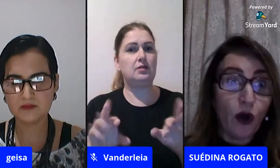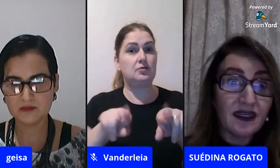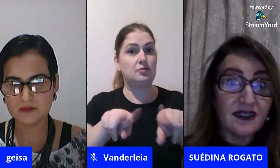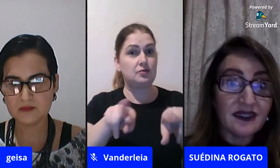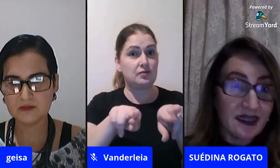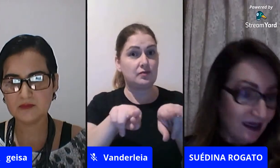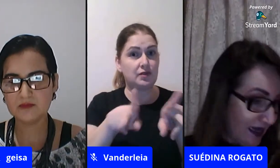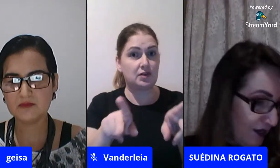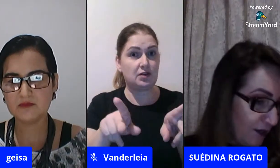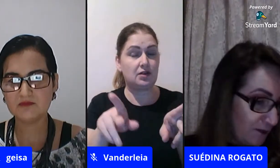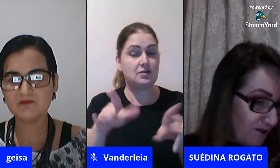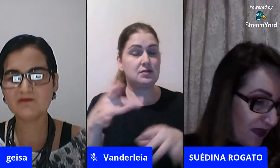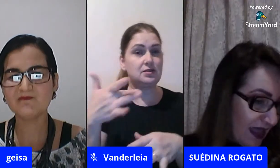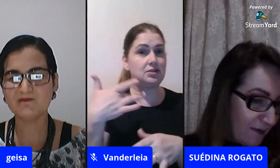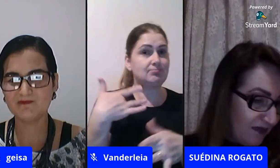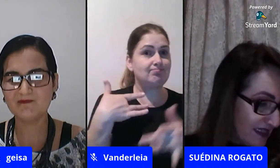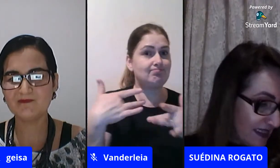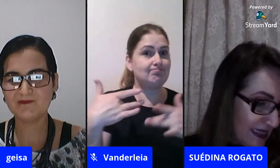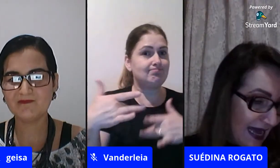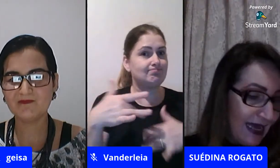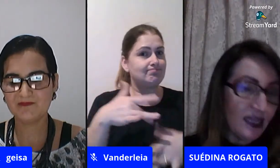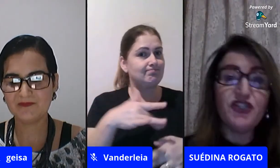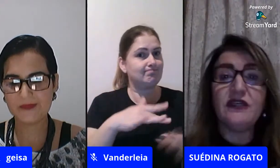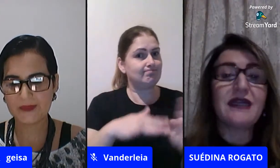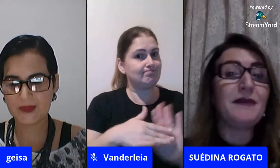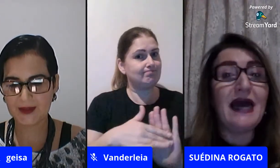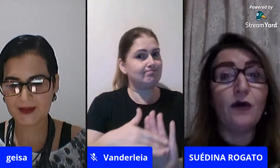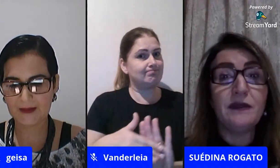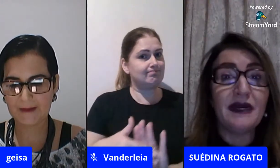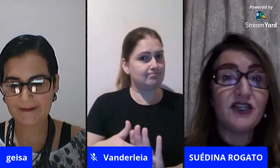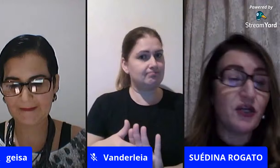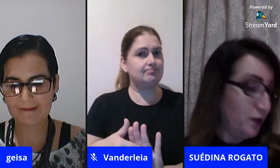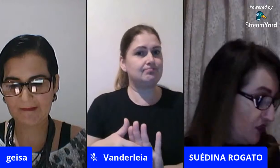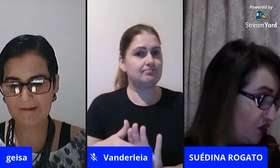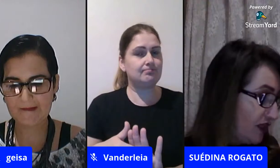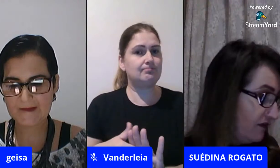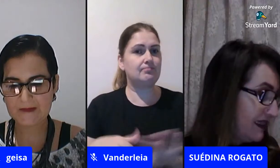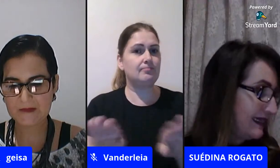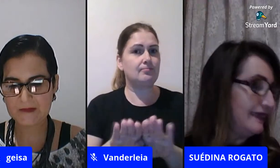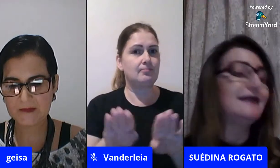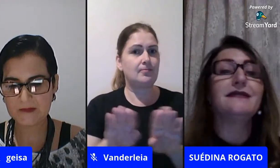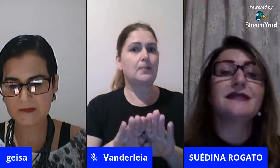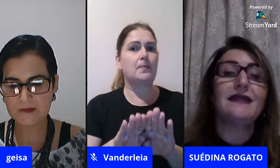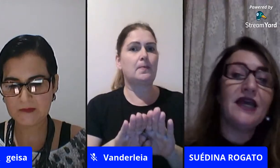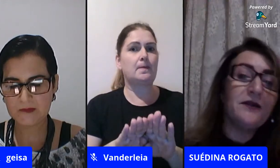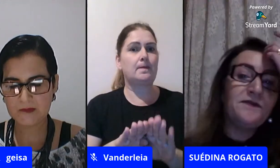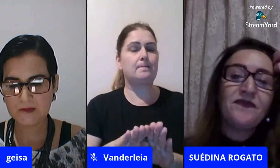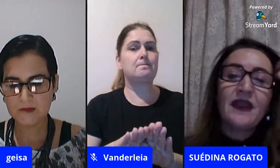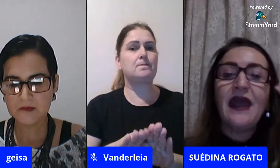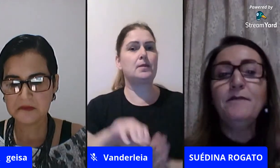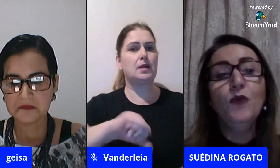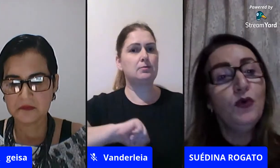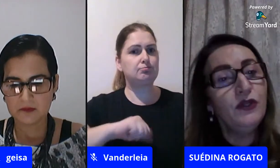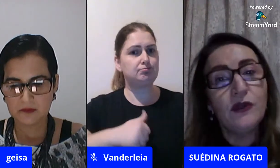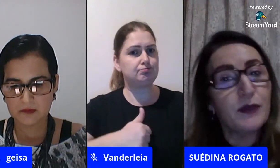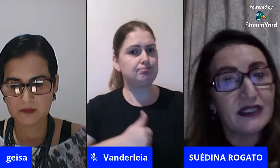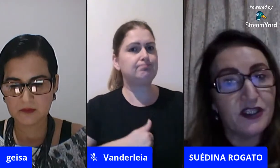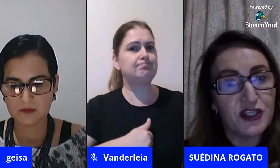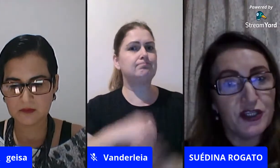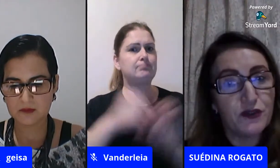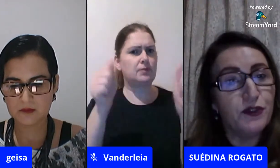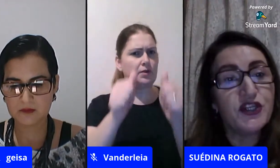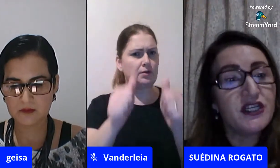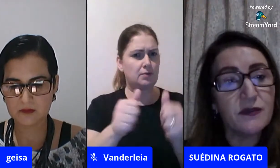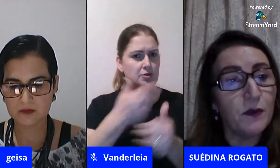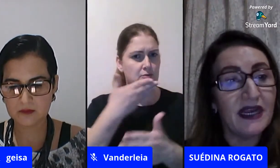entre toques né privacidade trabalhar autoimagem positiva da criança né é muito